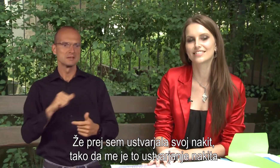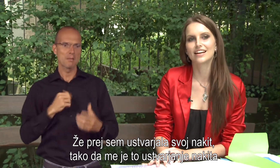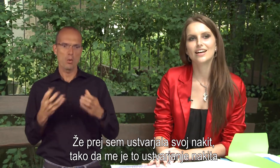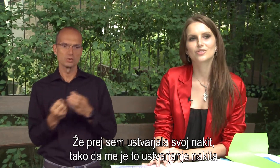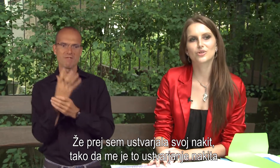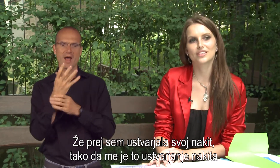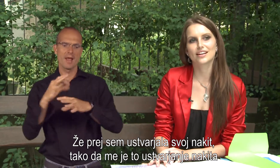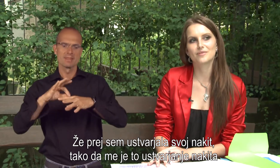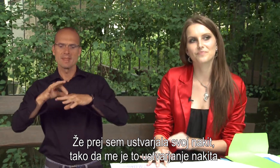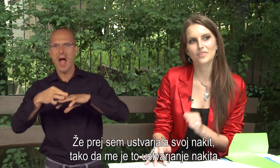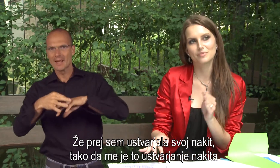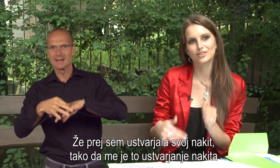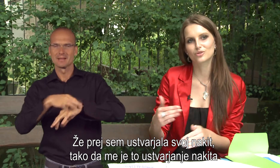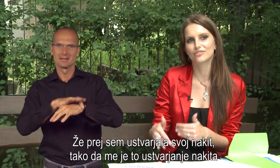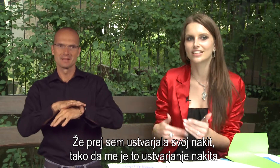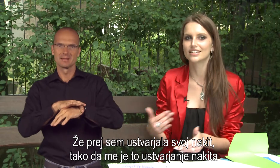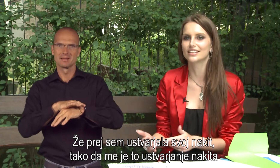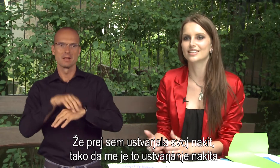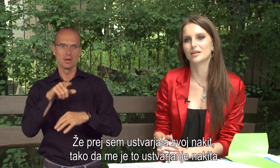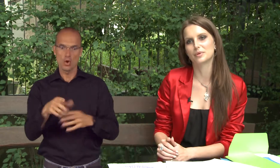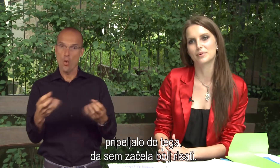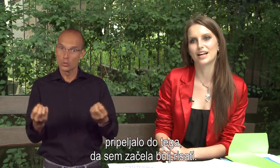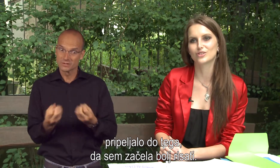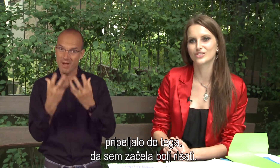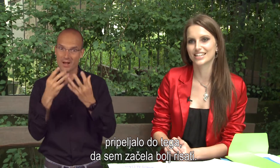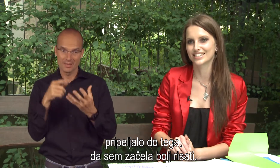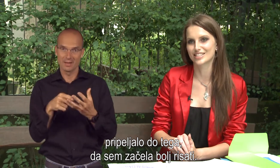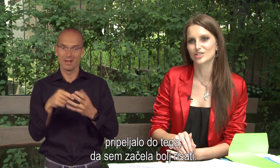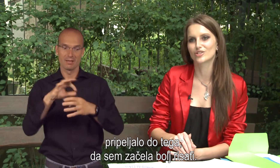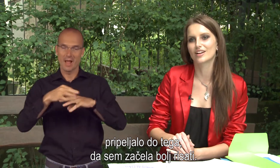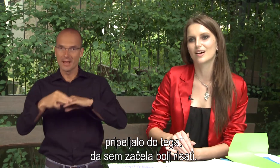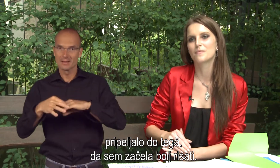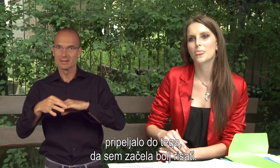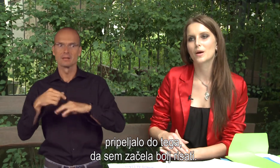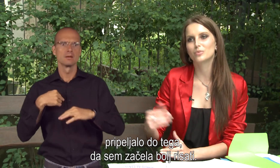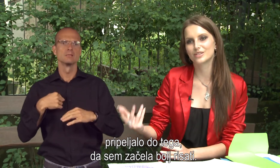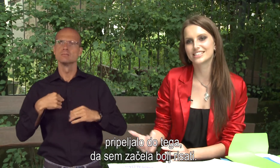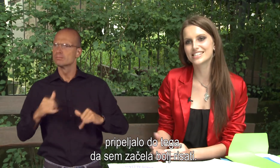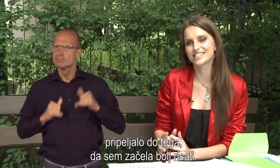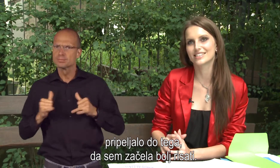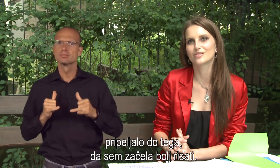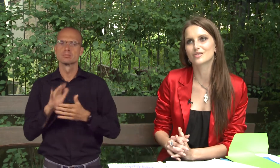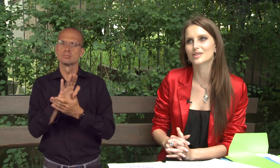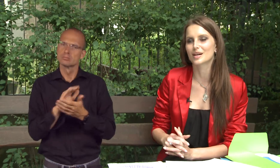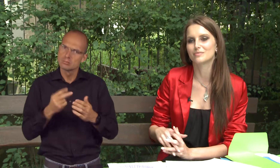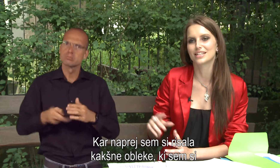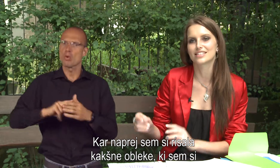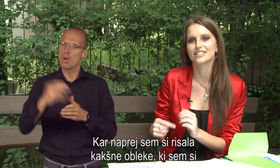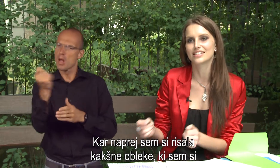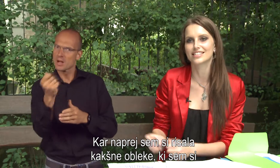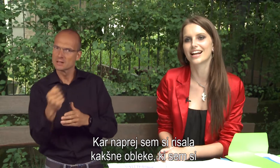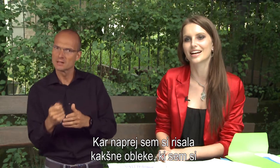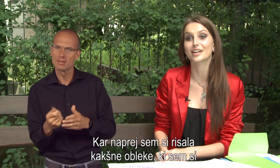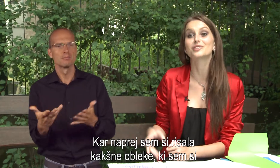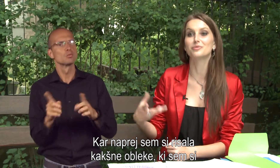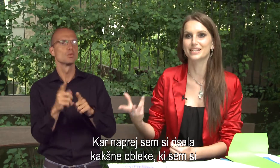nakit. Tako da me je to ustvarjanje nakita pripelalo do tega, da sem začela bolj risati. Kar naprej sem